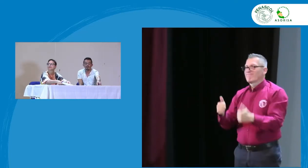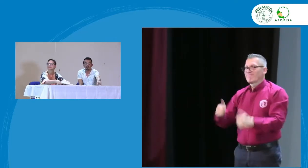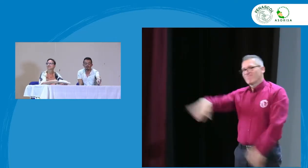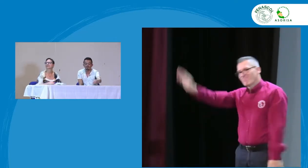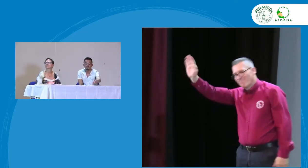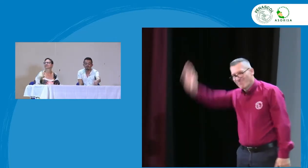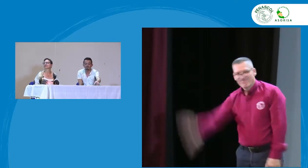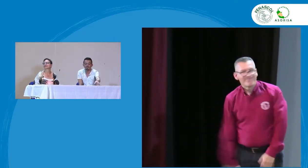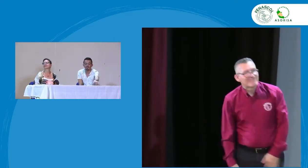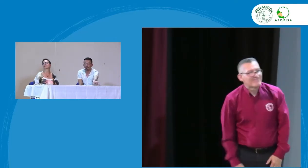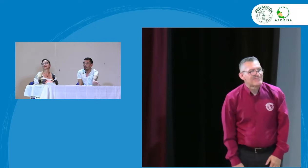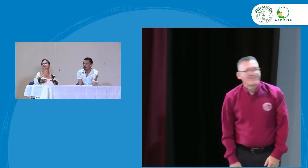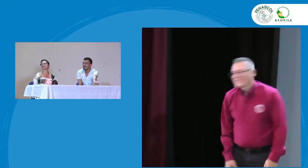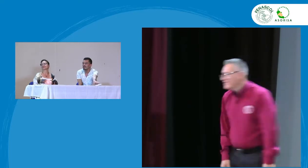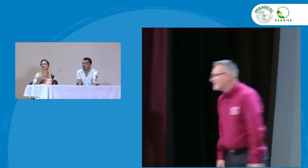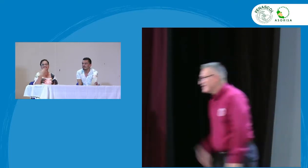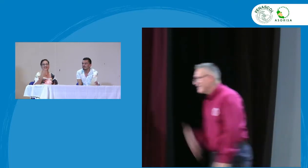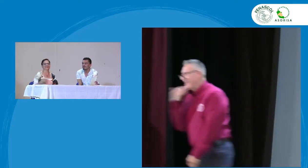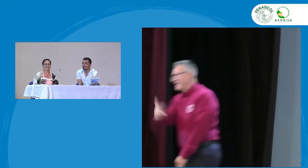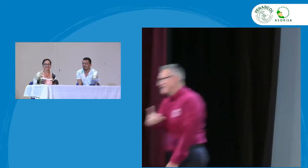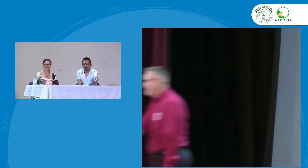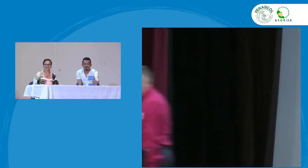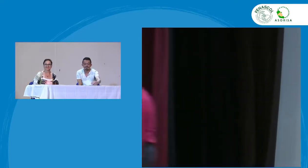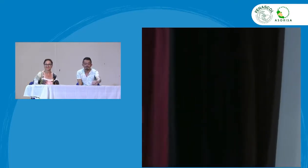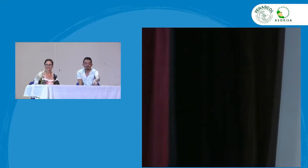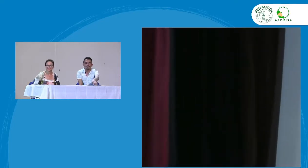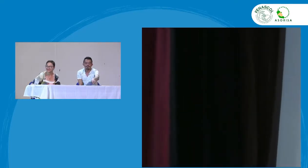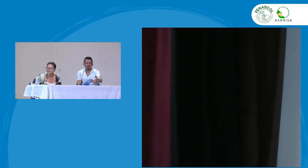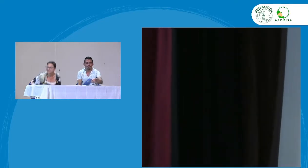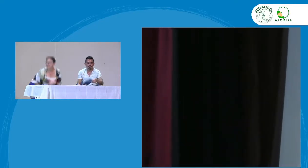este panel en este momento y pues queda la reflexión para todos muchas gracias